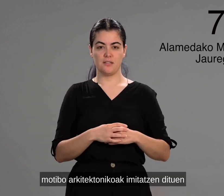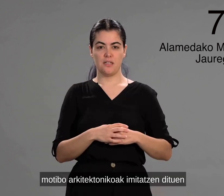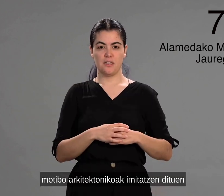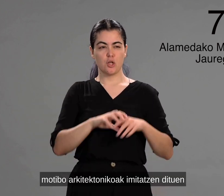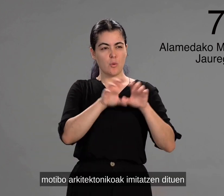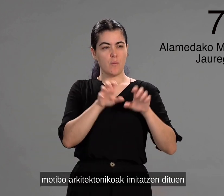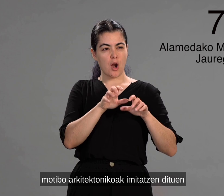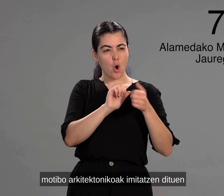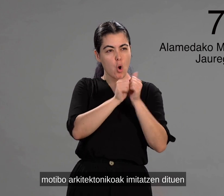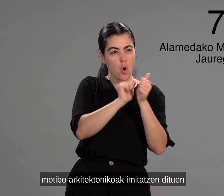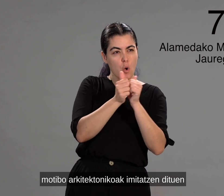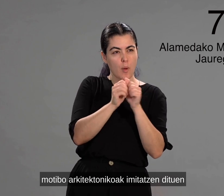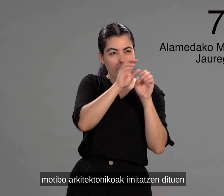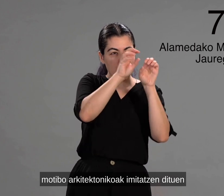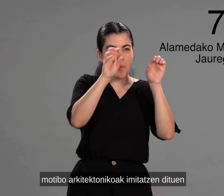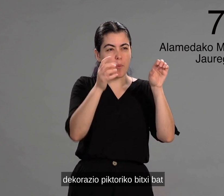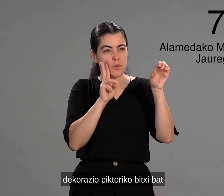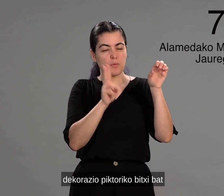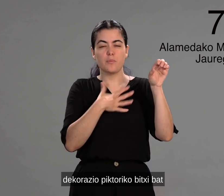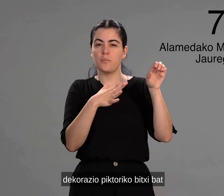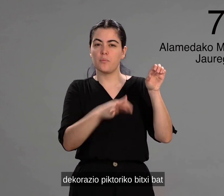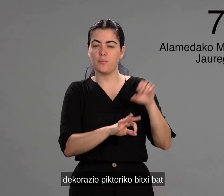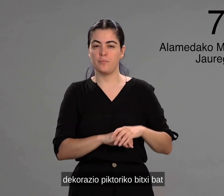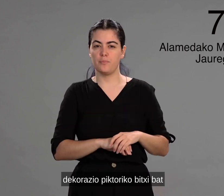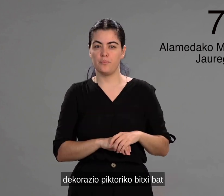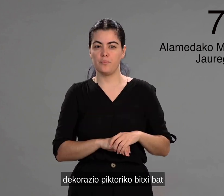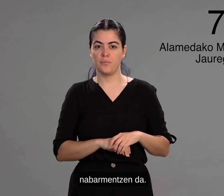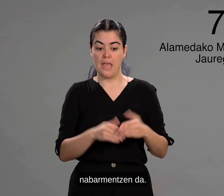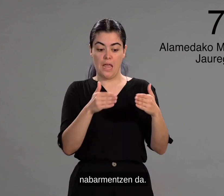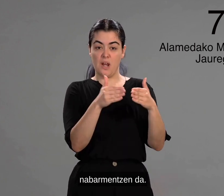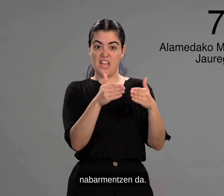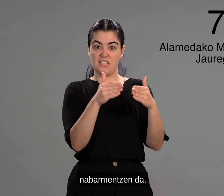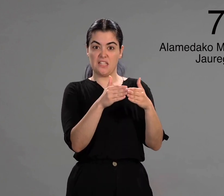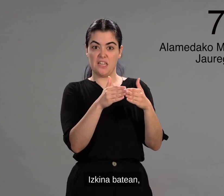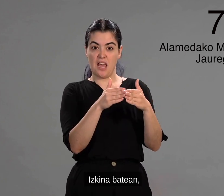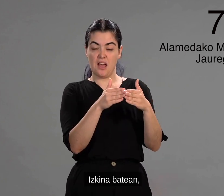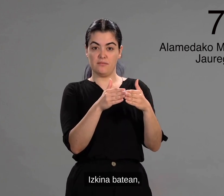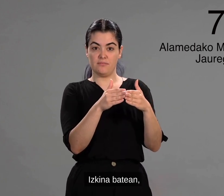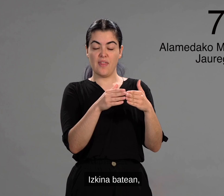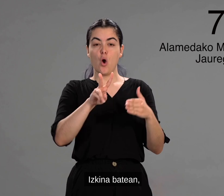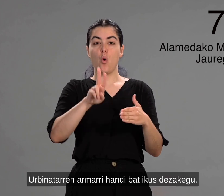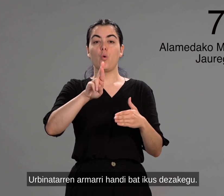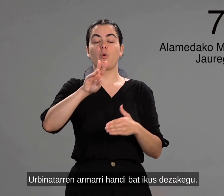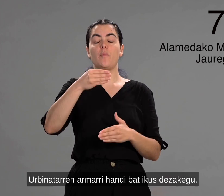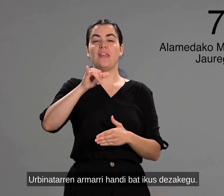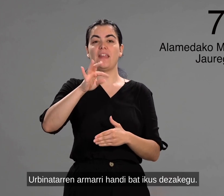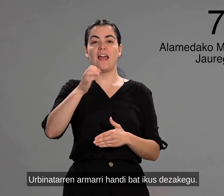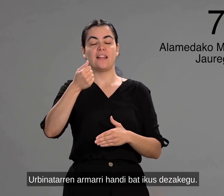motivo arkitektonikoak imitatzen dituen dekorazio piktoriko bitxibat nabarmentzen da. Izkina batean, urbinatarren